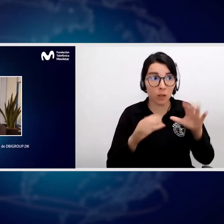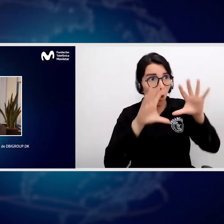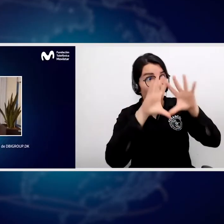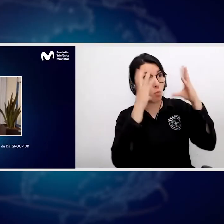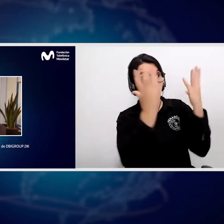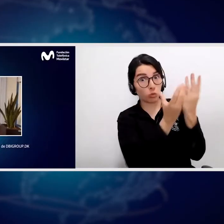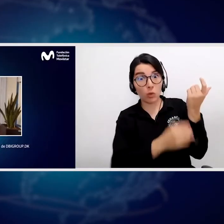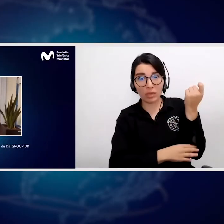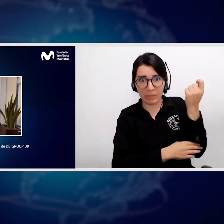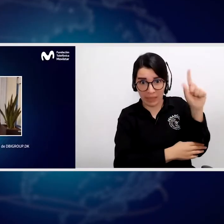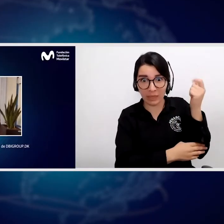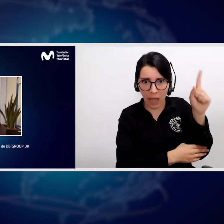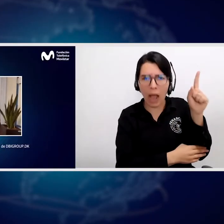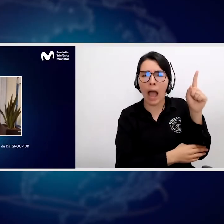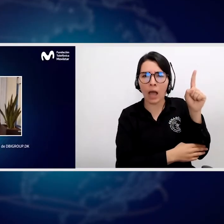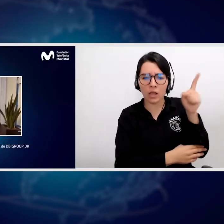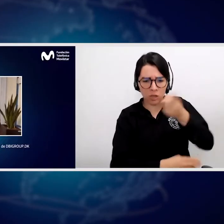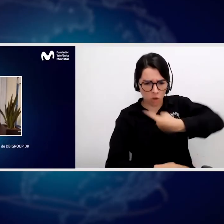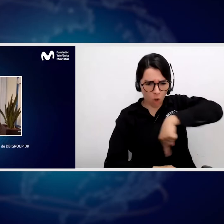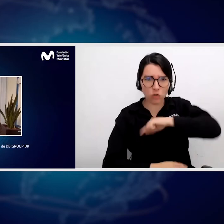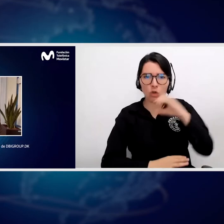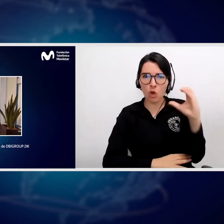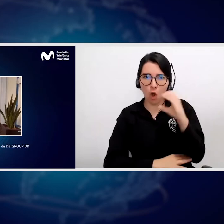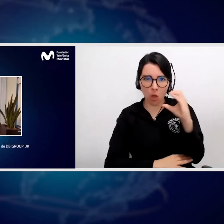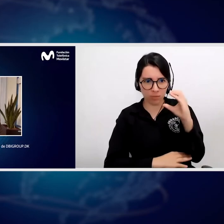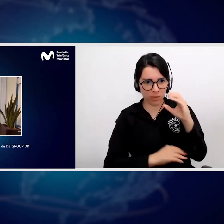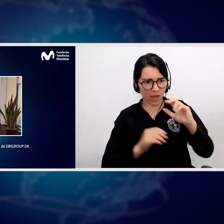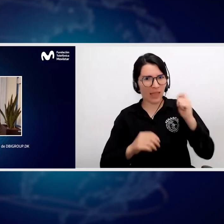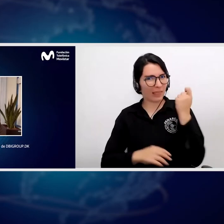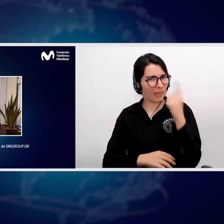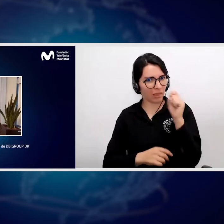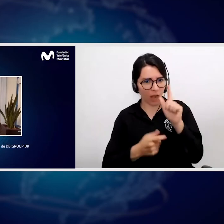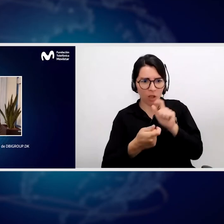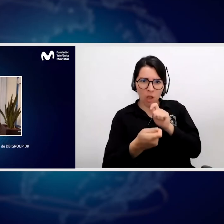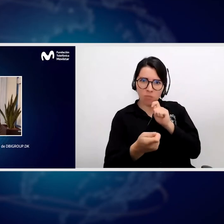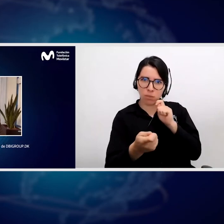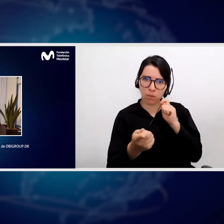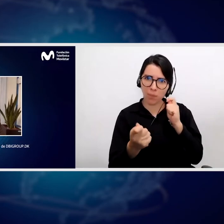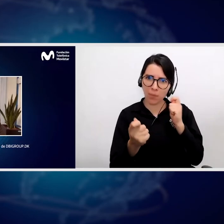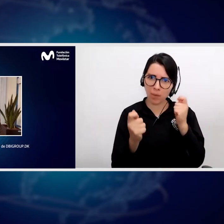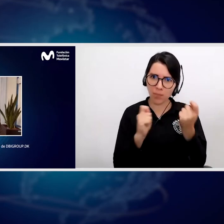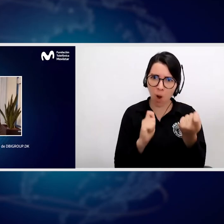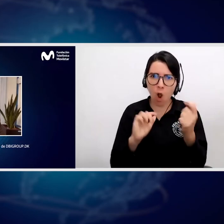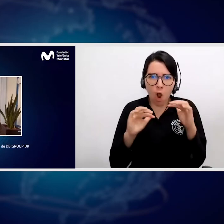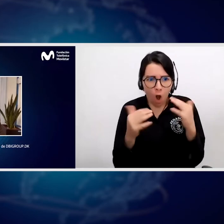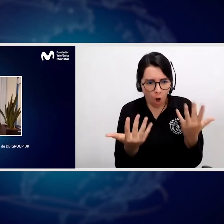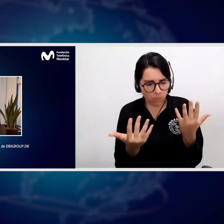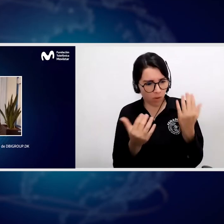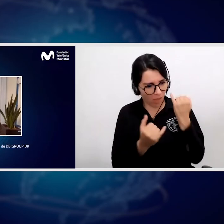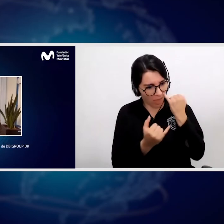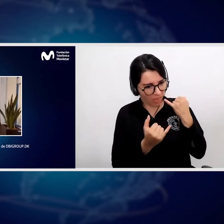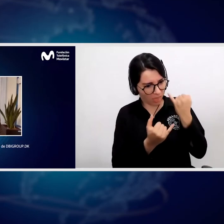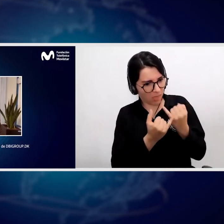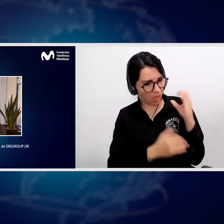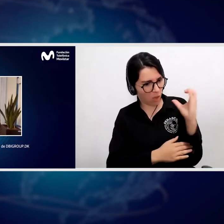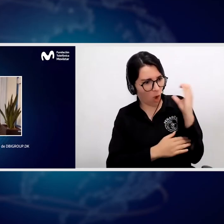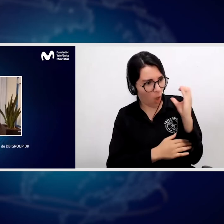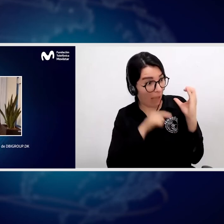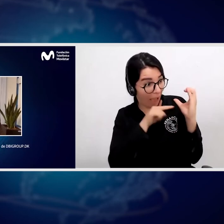¿qué instrumentos, iniciativas, escenarios, políticas o normativas que debemos adoptar y